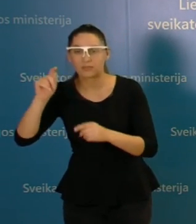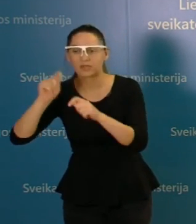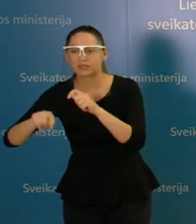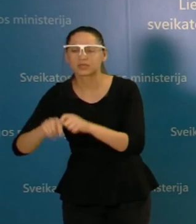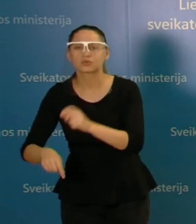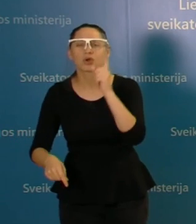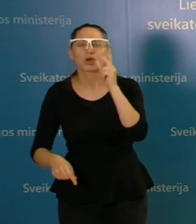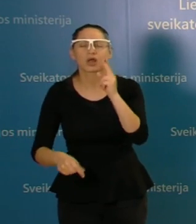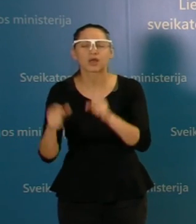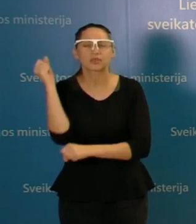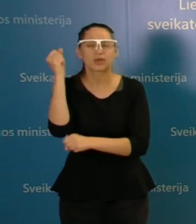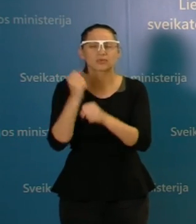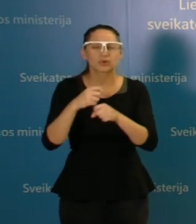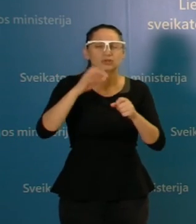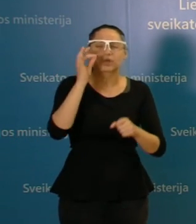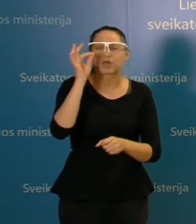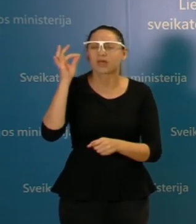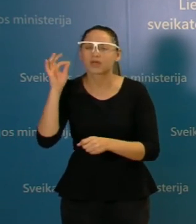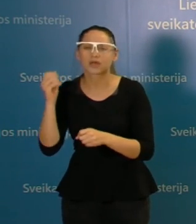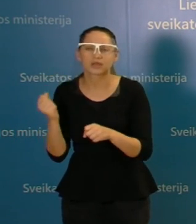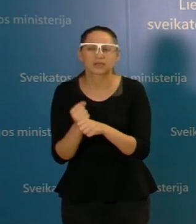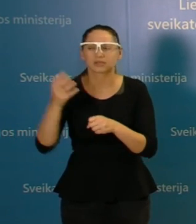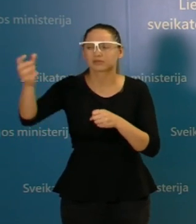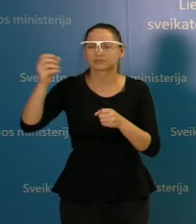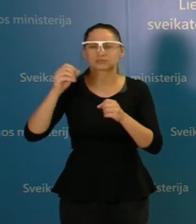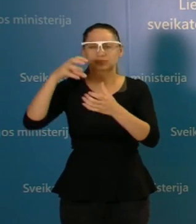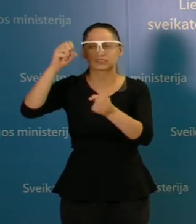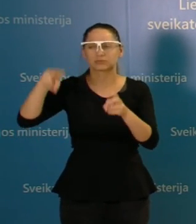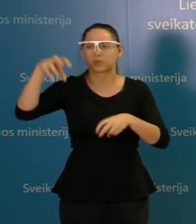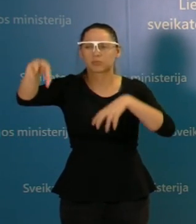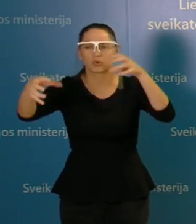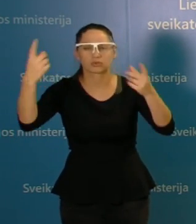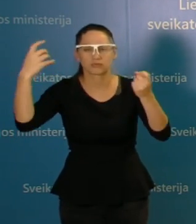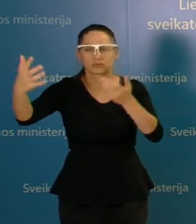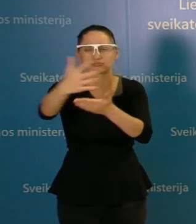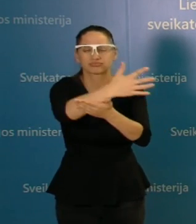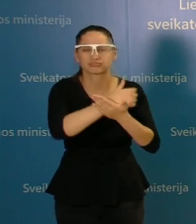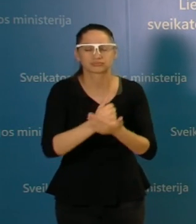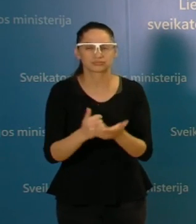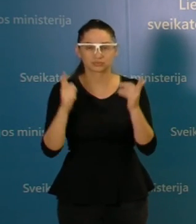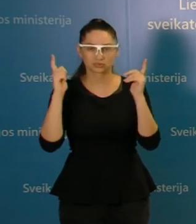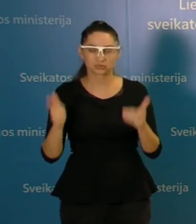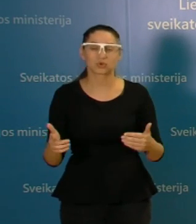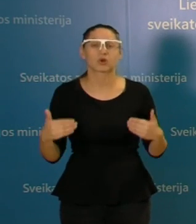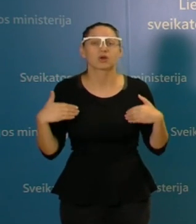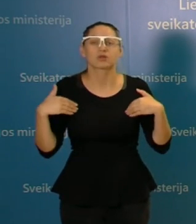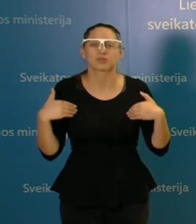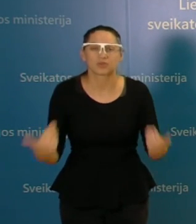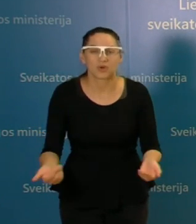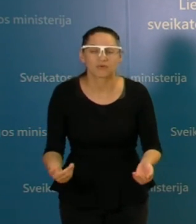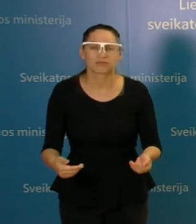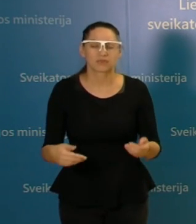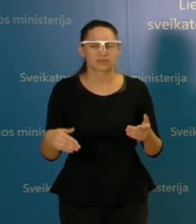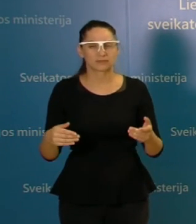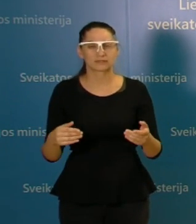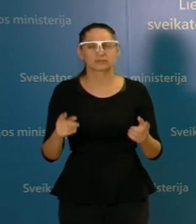ir suorganizuoti logistiką, tai tai nėra paprasti sprendimai. Geriau darykim viską, kad nereiktų